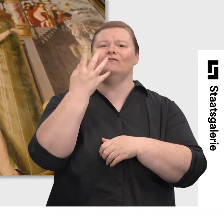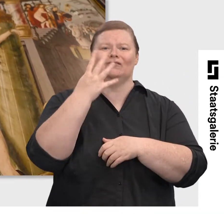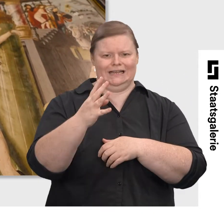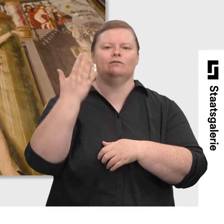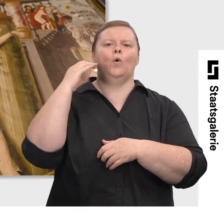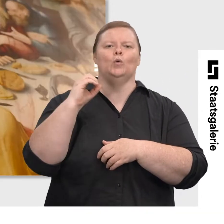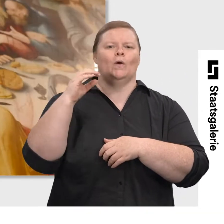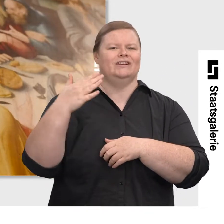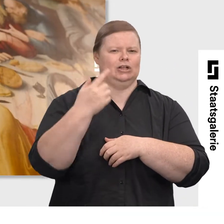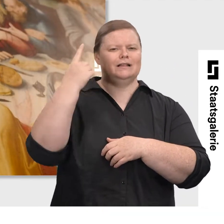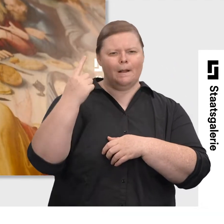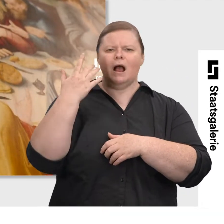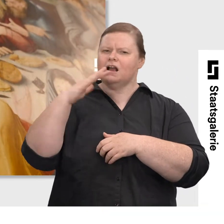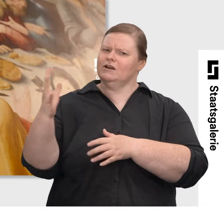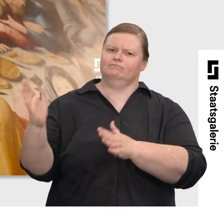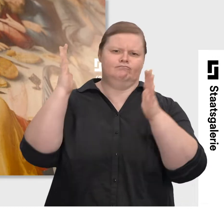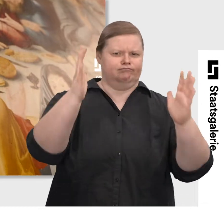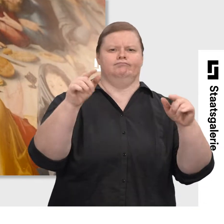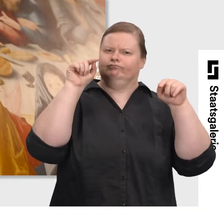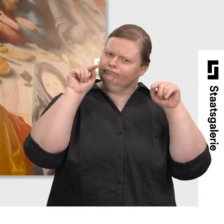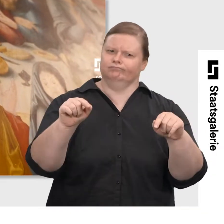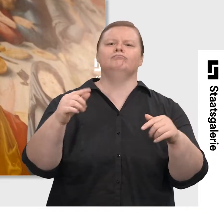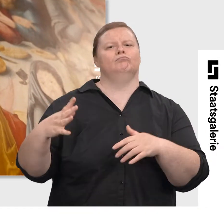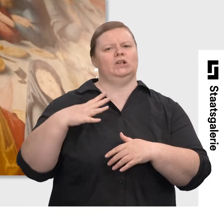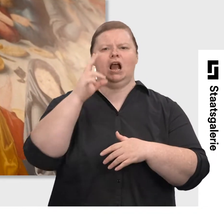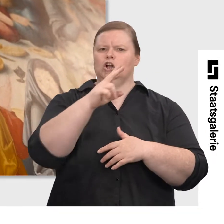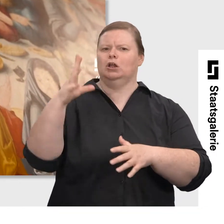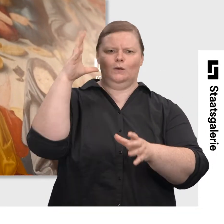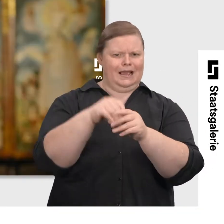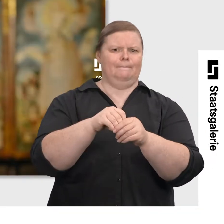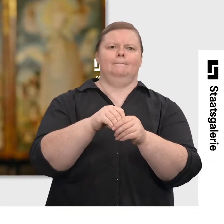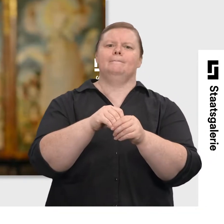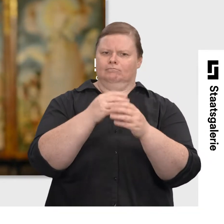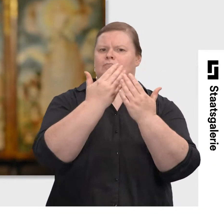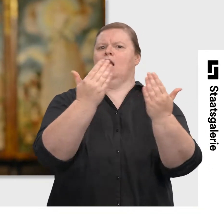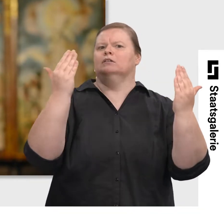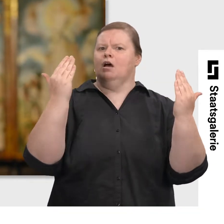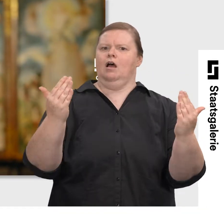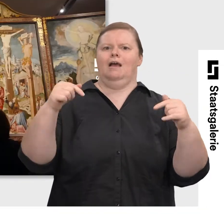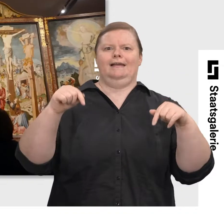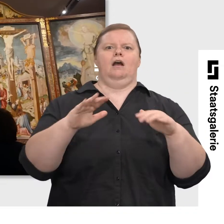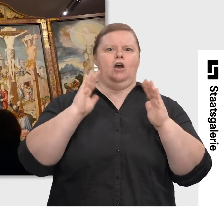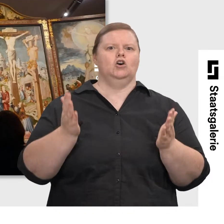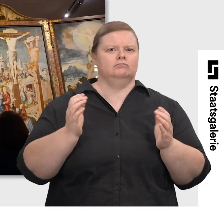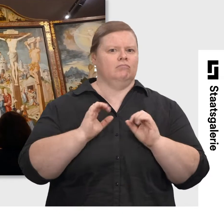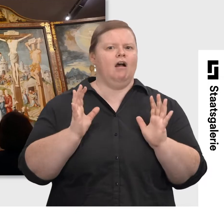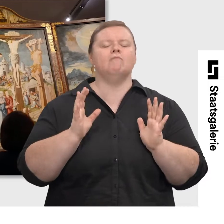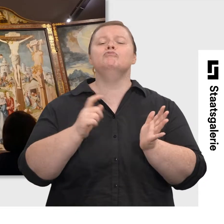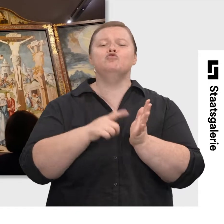1924 holte Otto Fischer für eine moderne Ausstellung den Altar tatsächlich hier ins Haus. Und zwar, weil er der